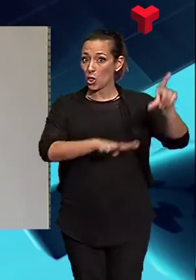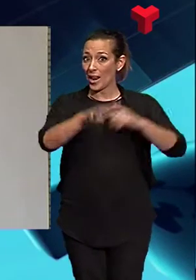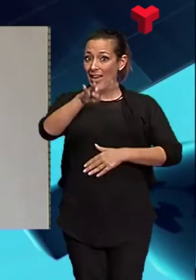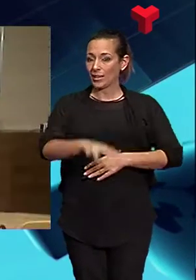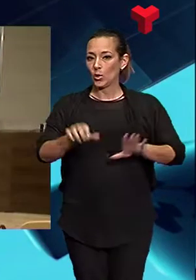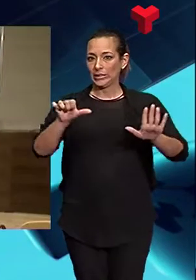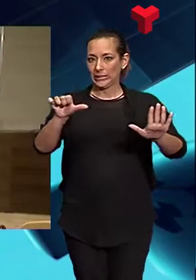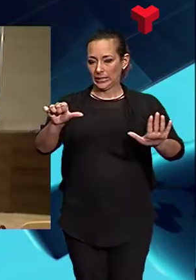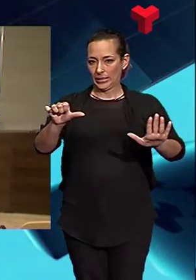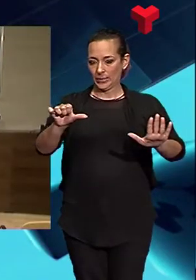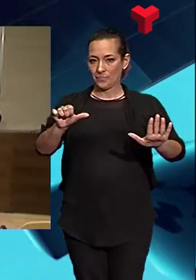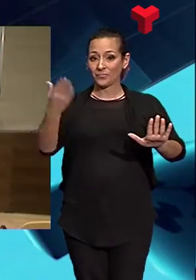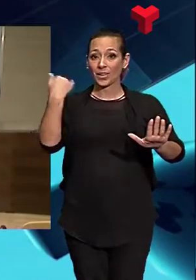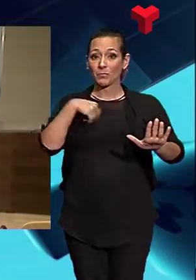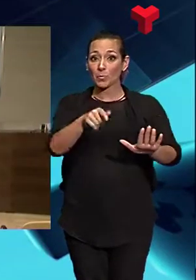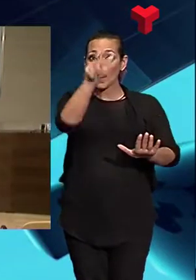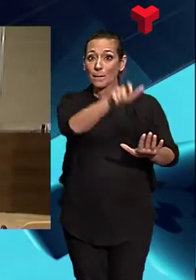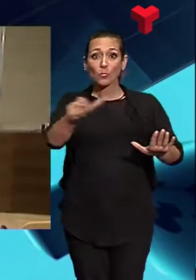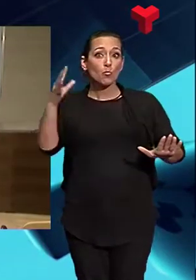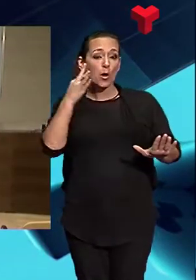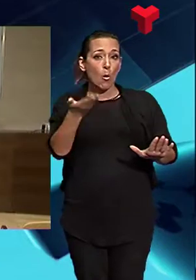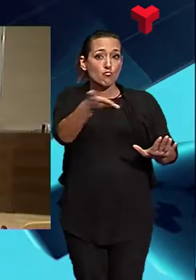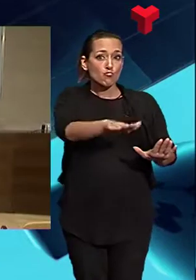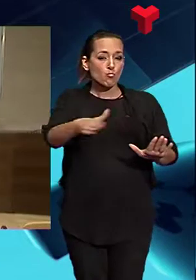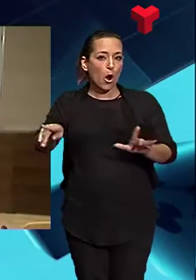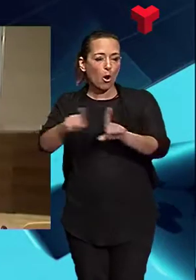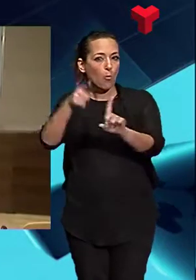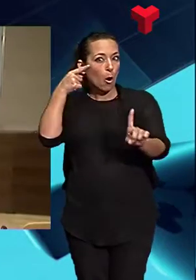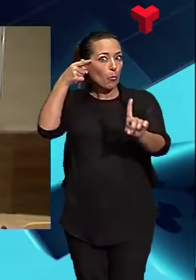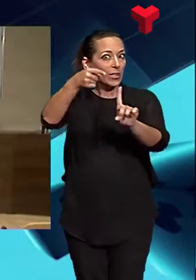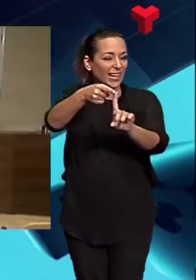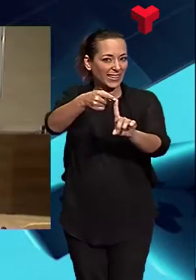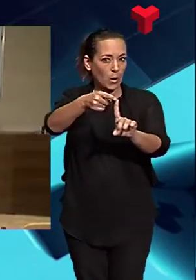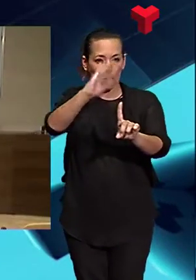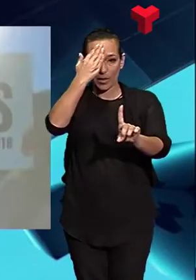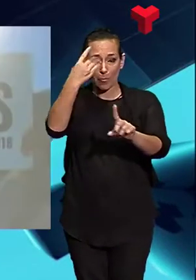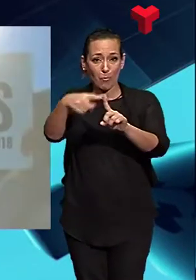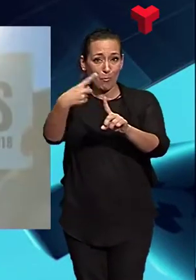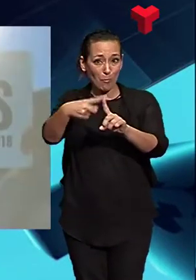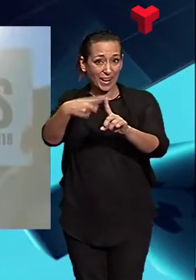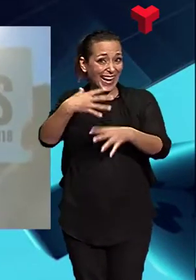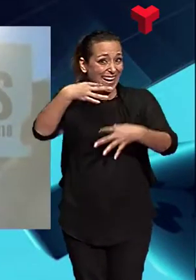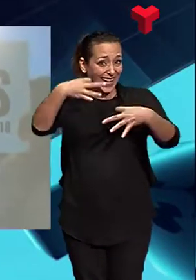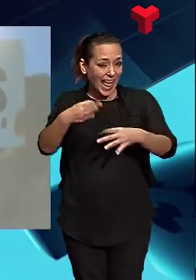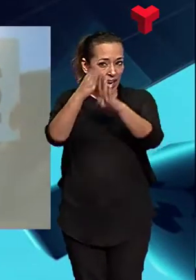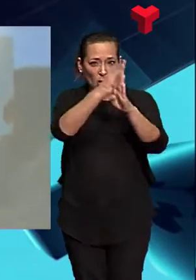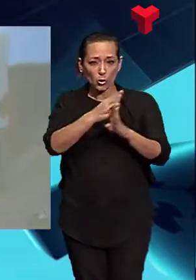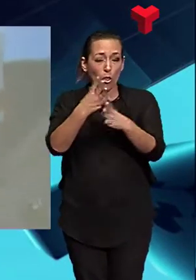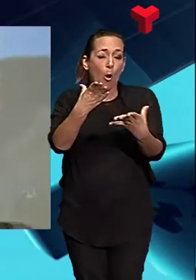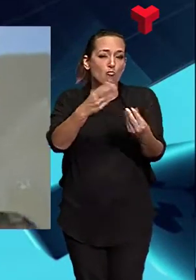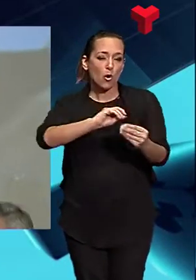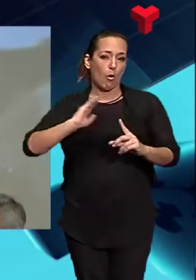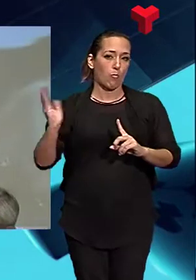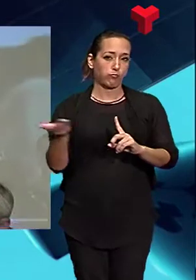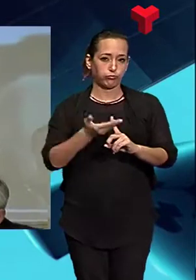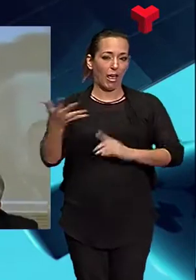Les mortes són la punta de l'iceberg, perquè moltes més pateixen maltractaments. L'Organització Mundial de la